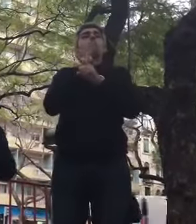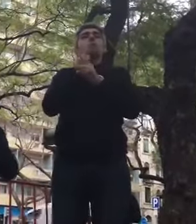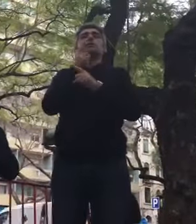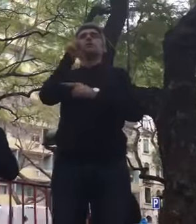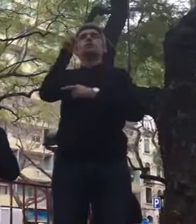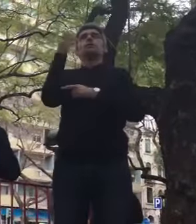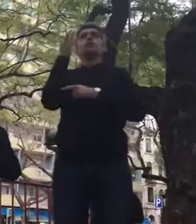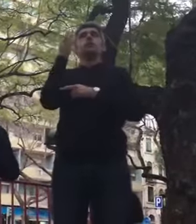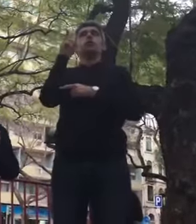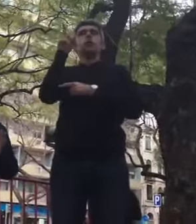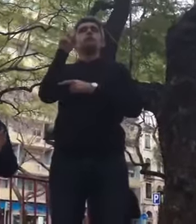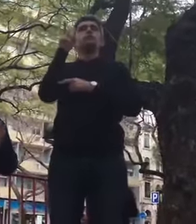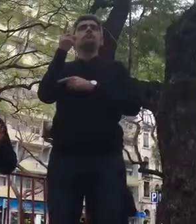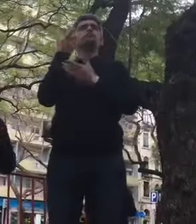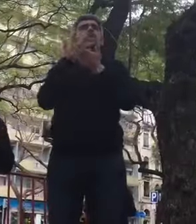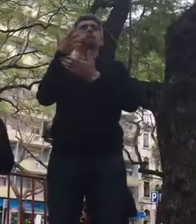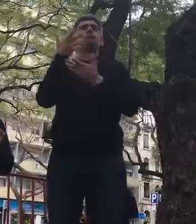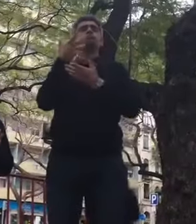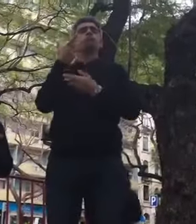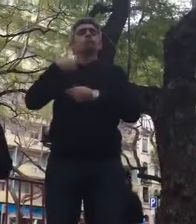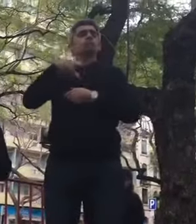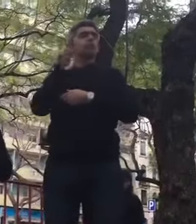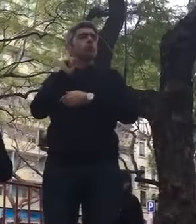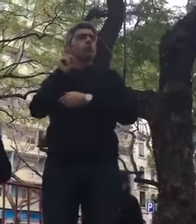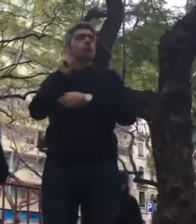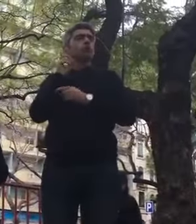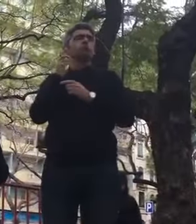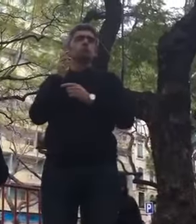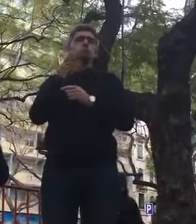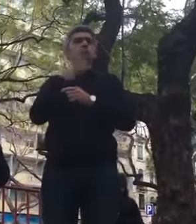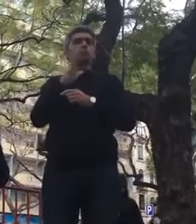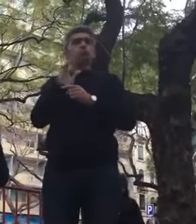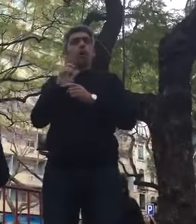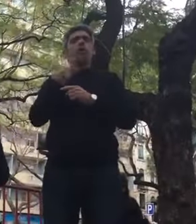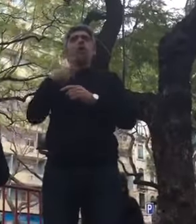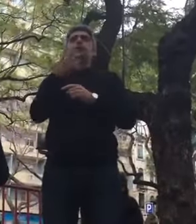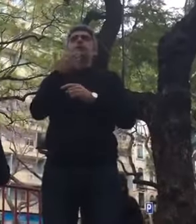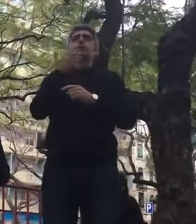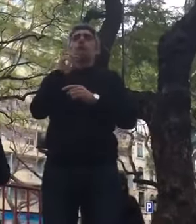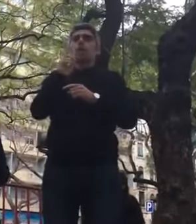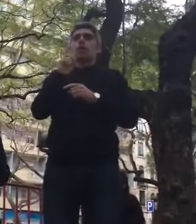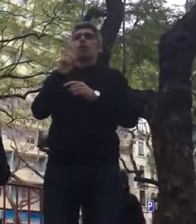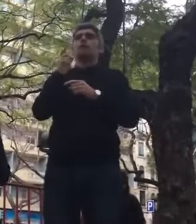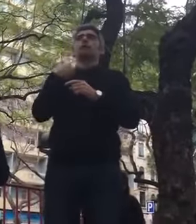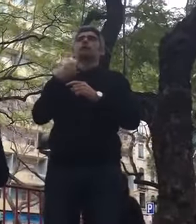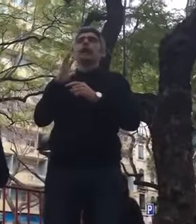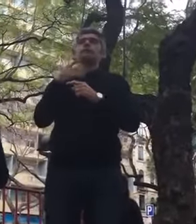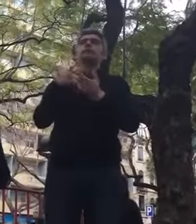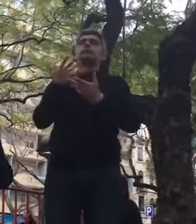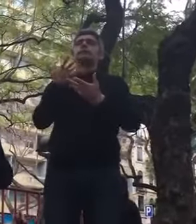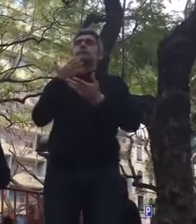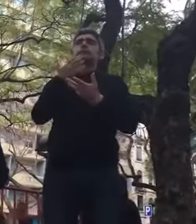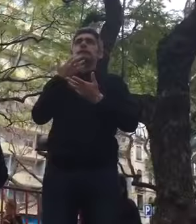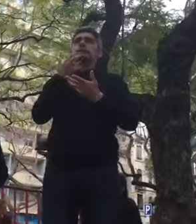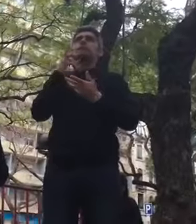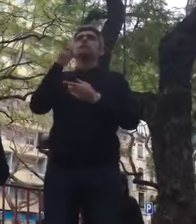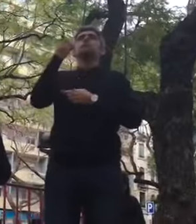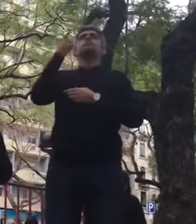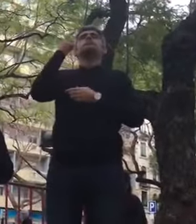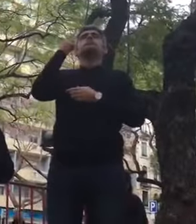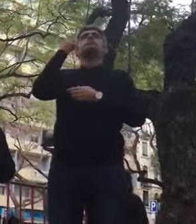e que, para nós, isso foi muito importante também, e para todos nós, é que nós temíamos, nós temíamos, que eles